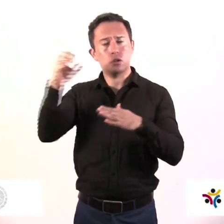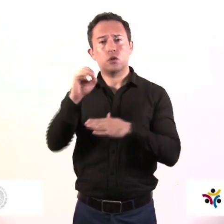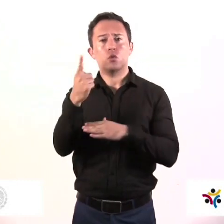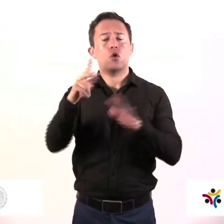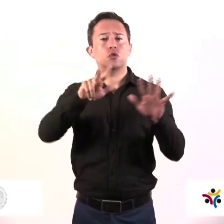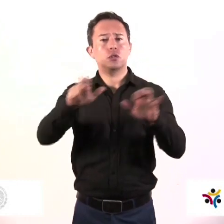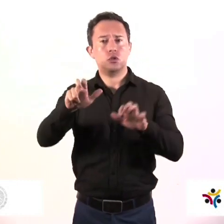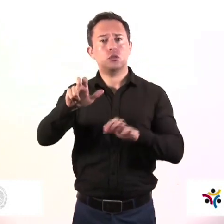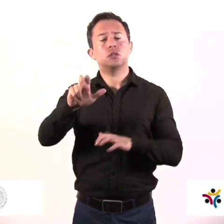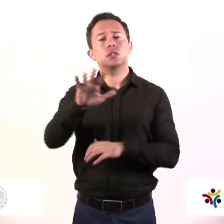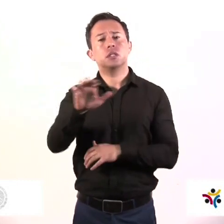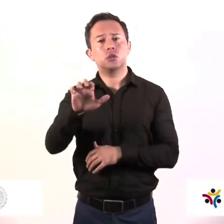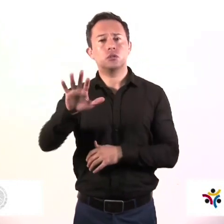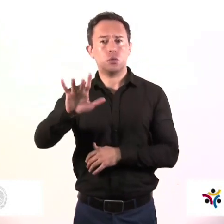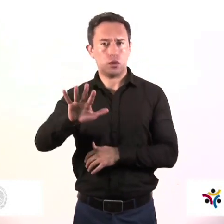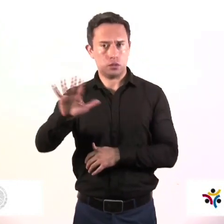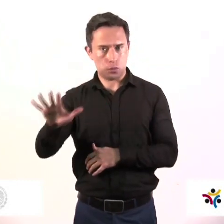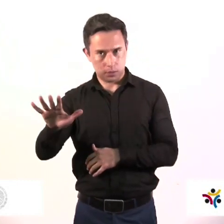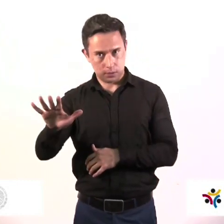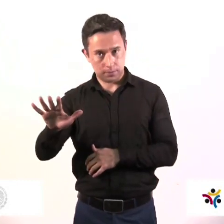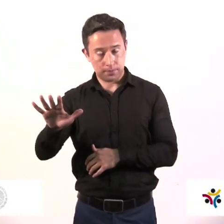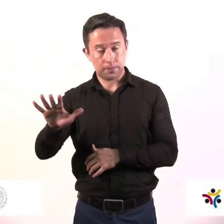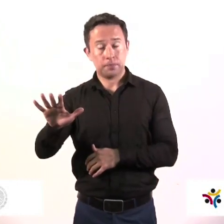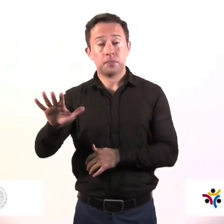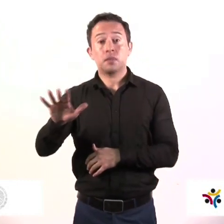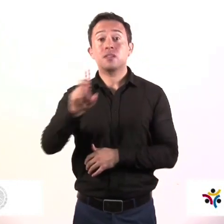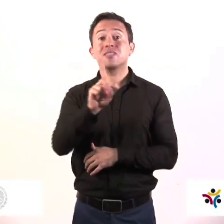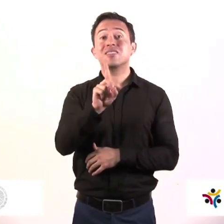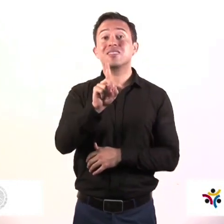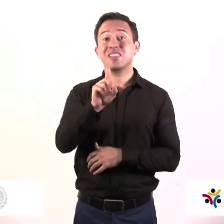01-800-007-3705